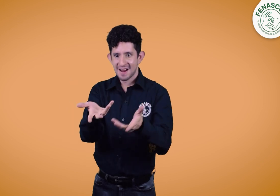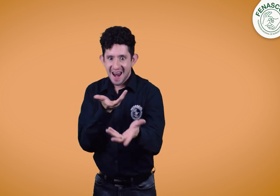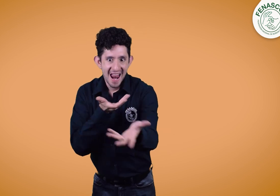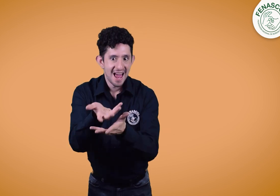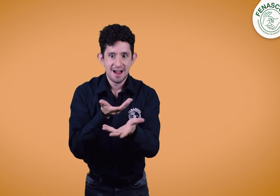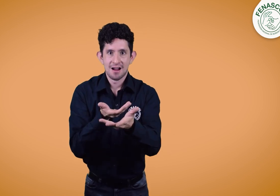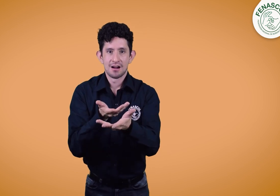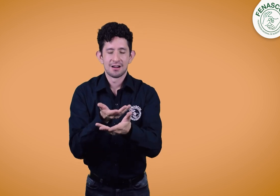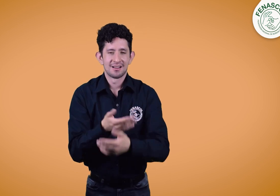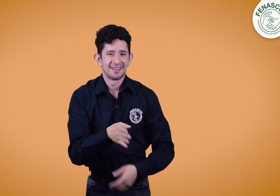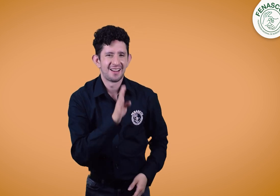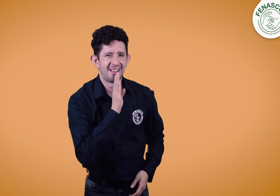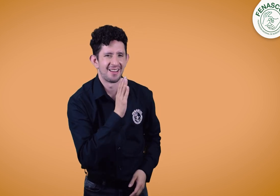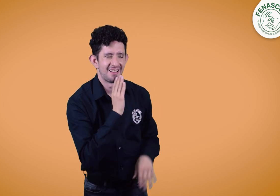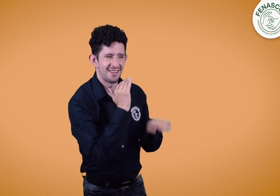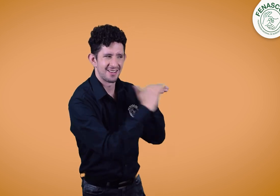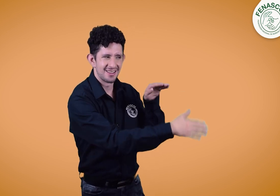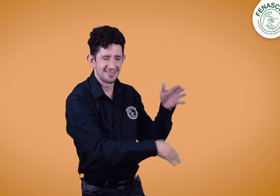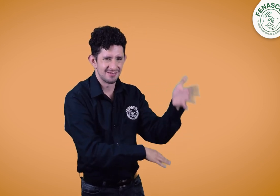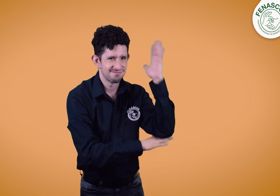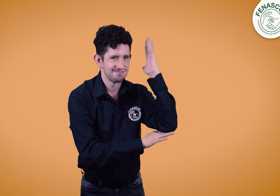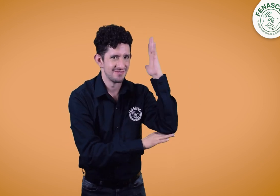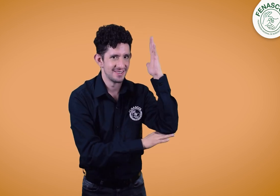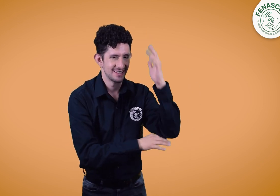Contaremos con un panel de expertos.